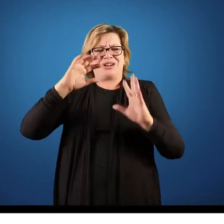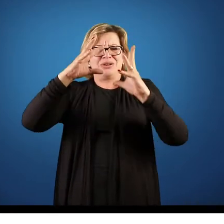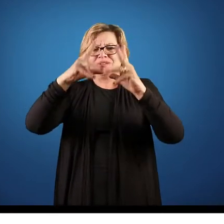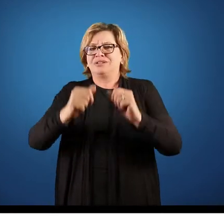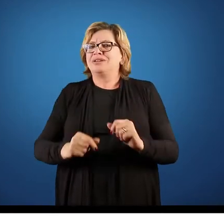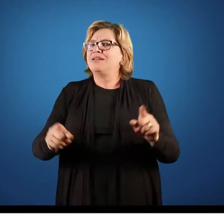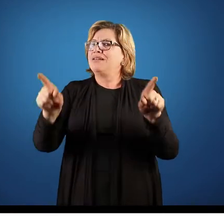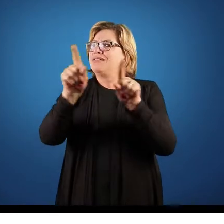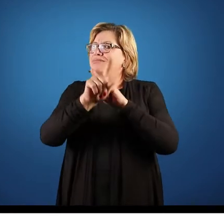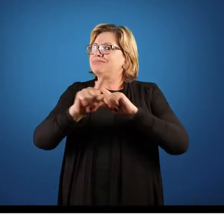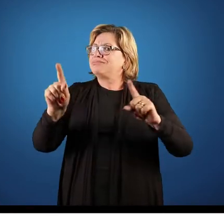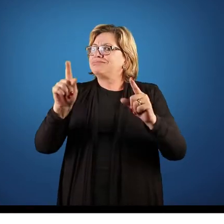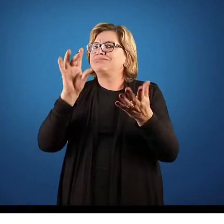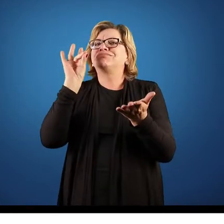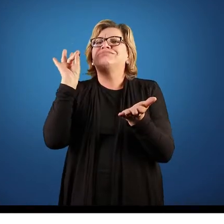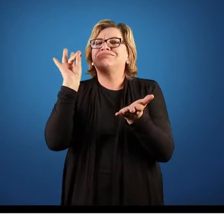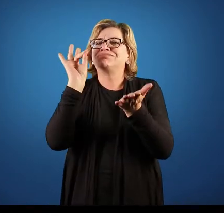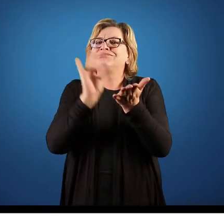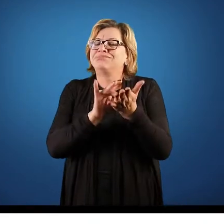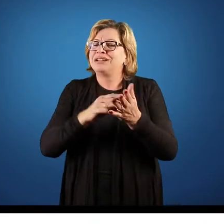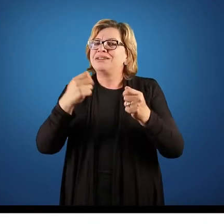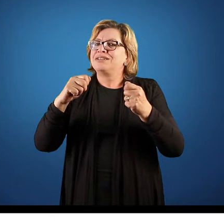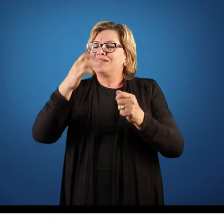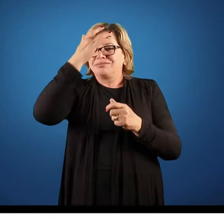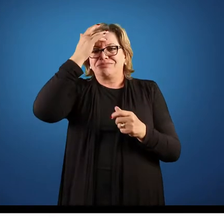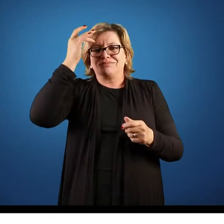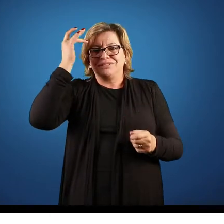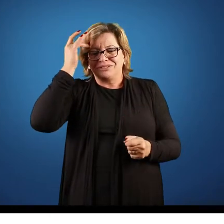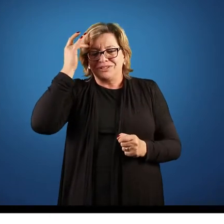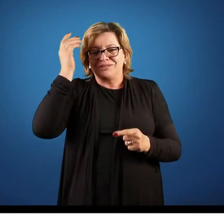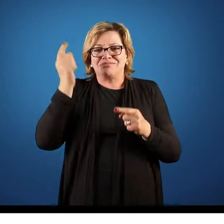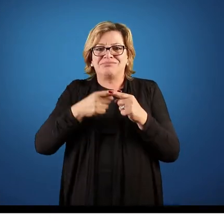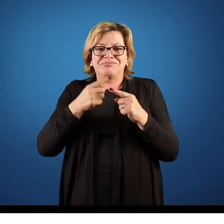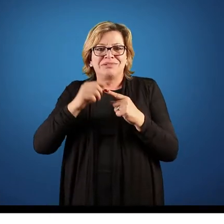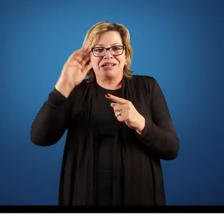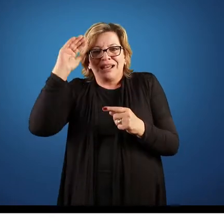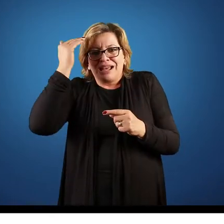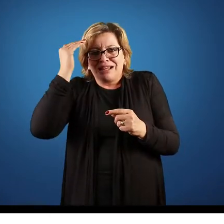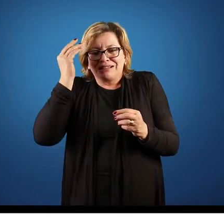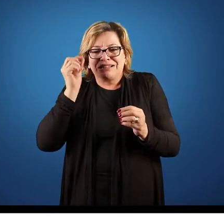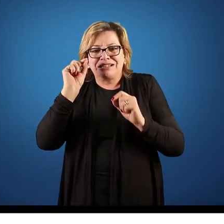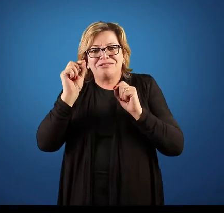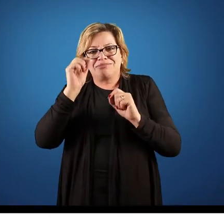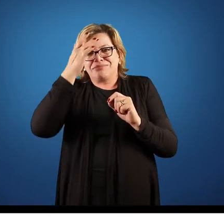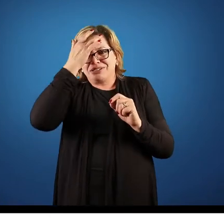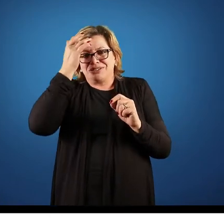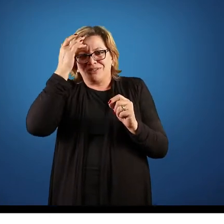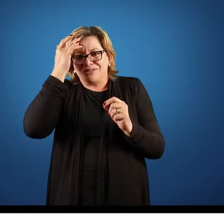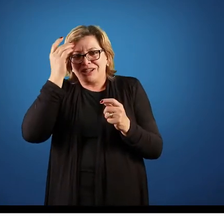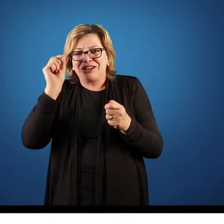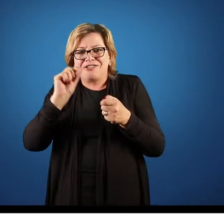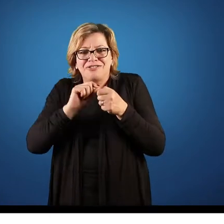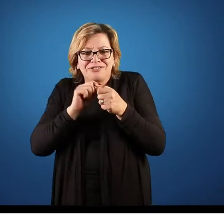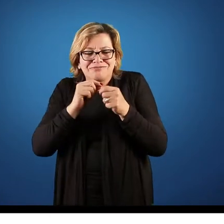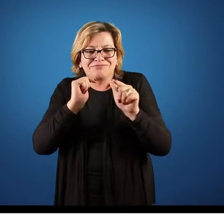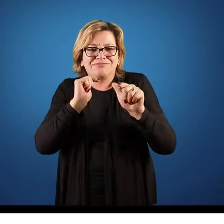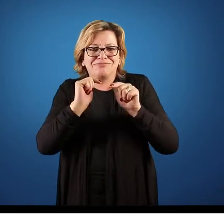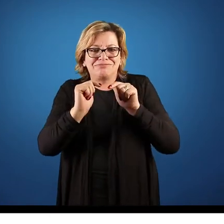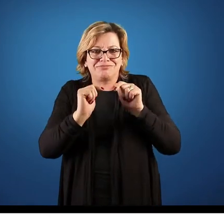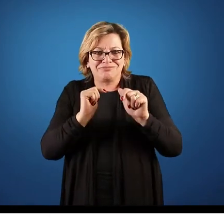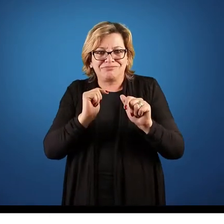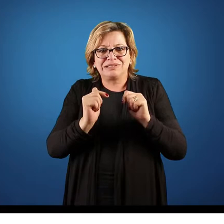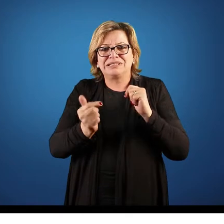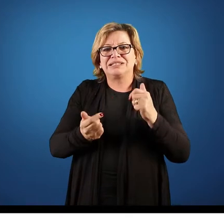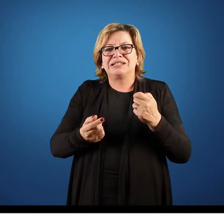nós precisamos das pessoas. Quem entende aquilo que está fazendo é a pessoa que está desenvolvendo aquela tarefa, é a pessoa que está realmente trabalhando